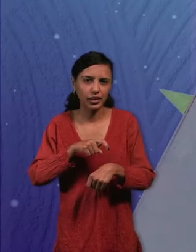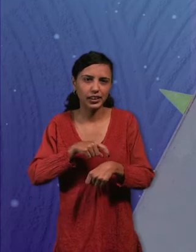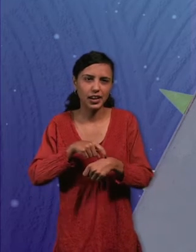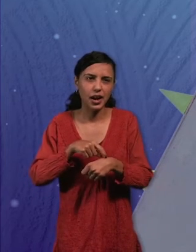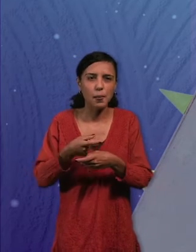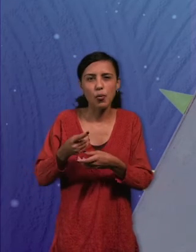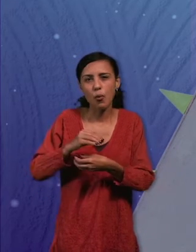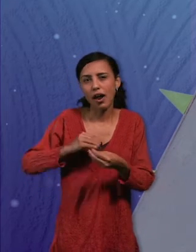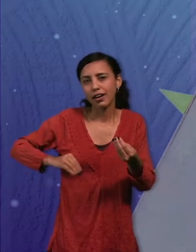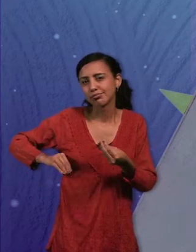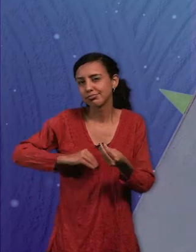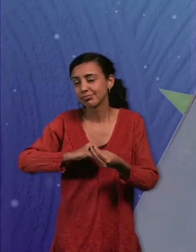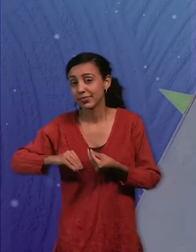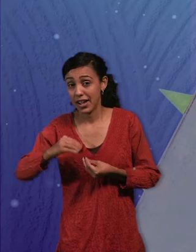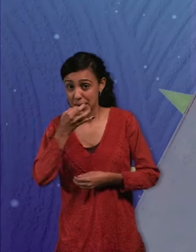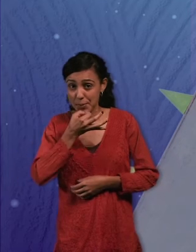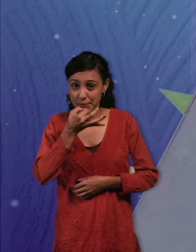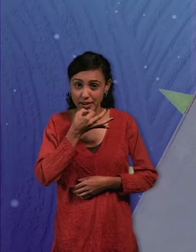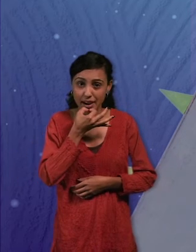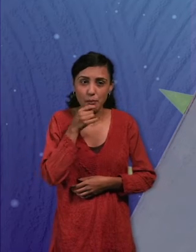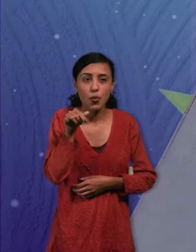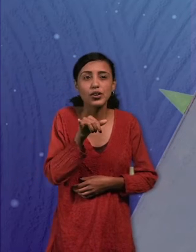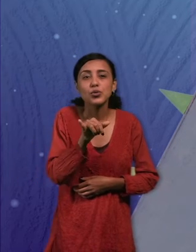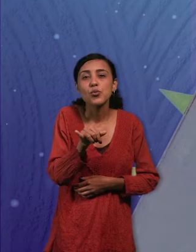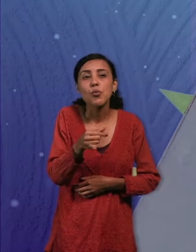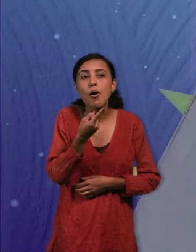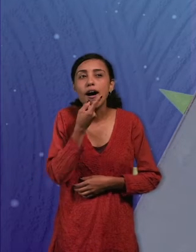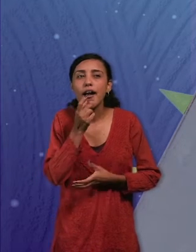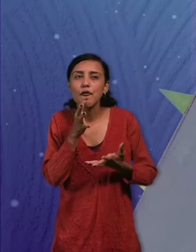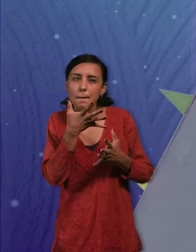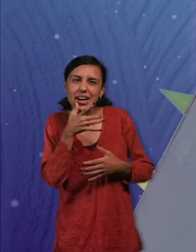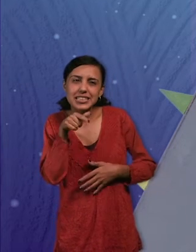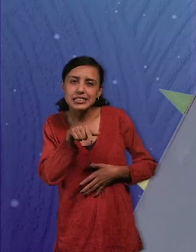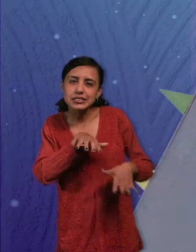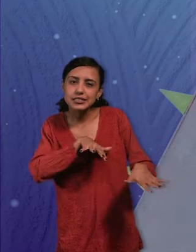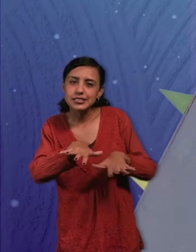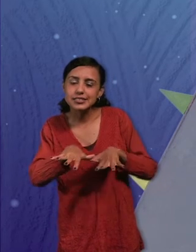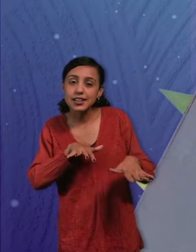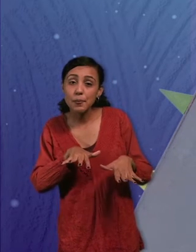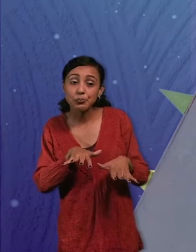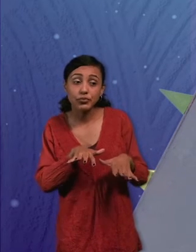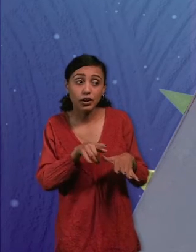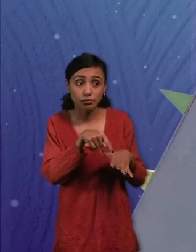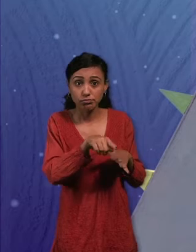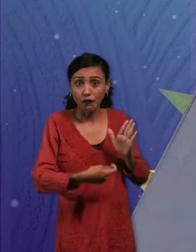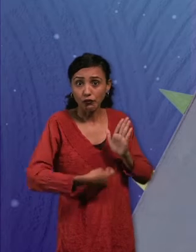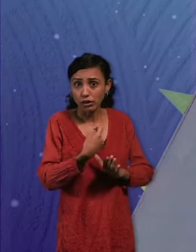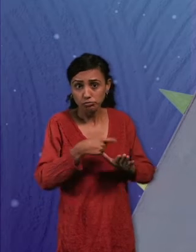que, como ya hemos dicho, la animación es ilusión de movimiento. Tenemos que, partir de imágenes fijas, tratar de que las